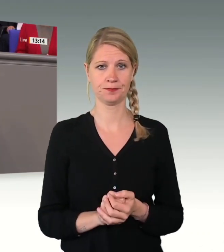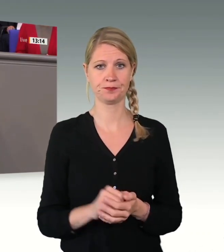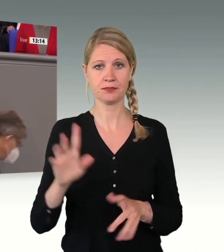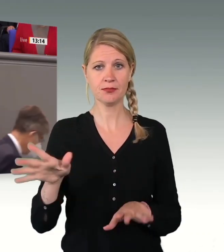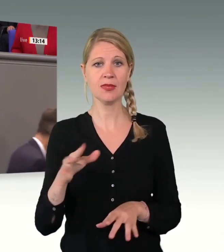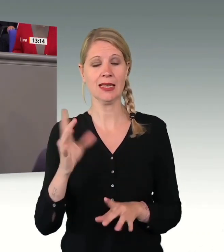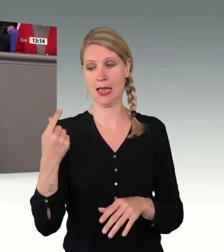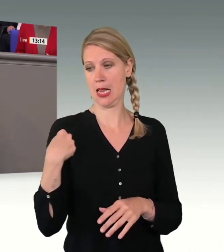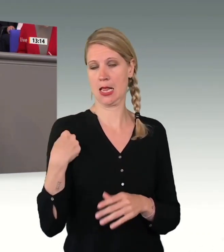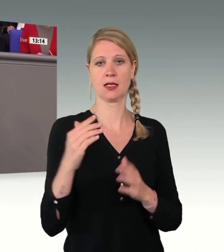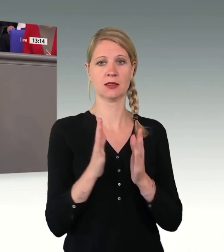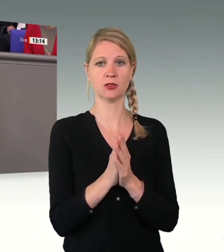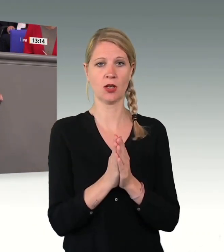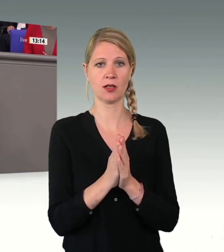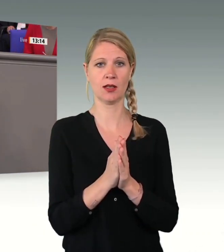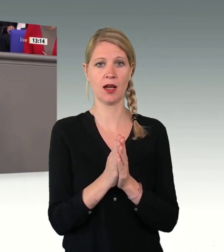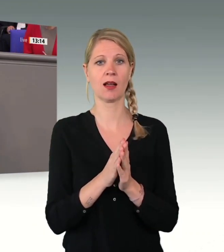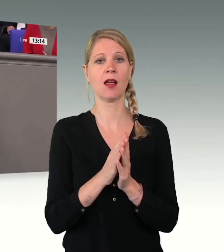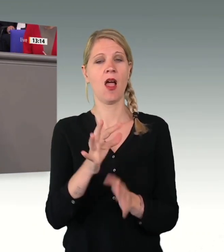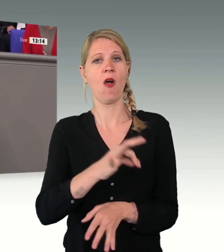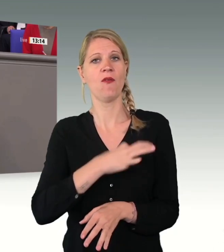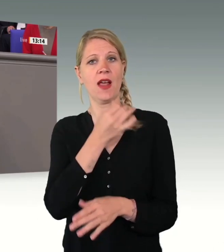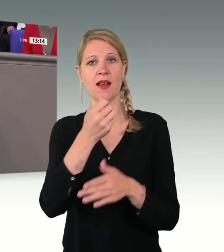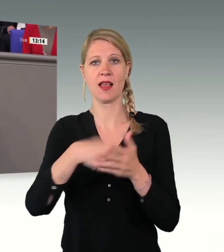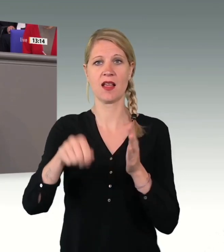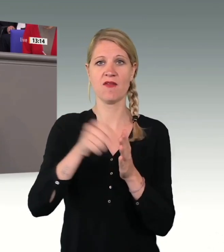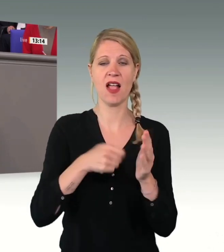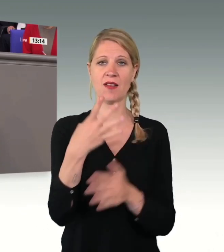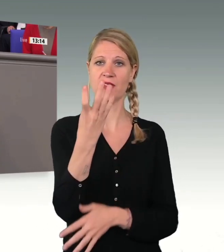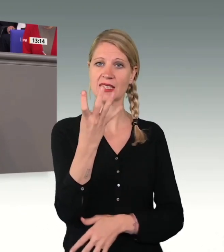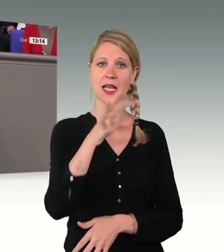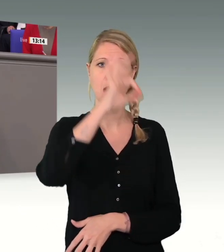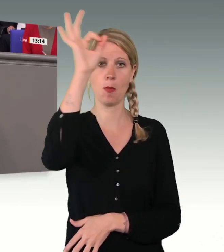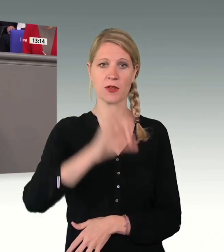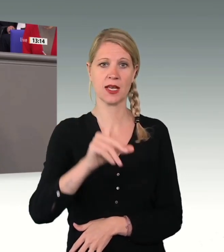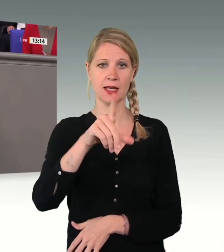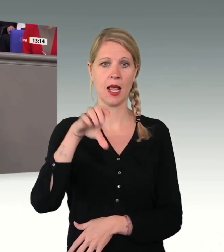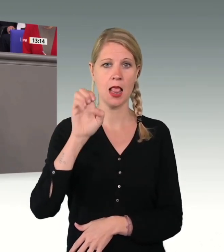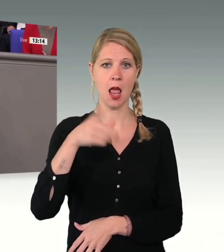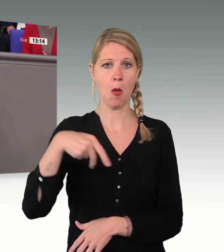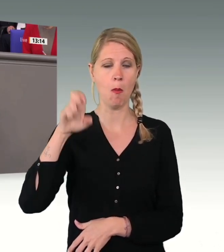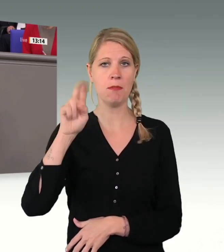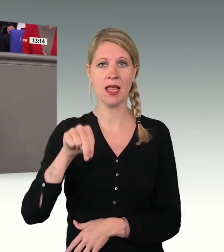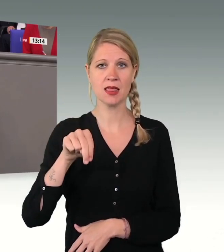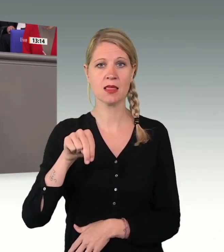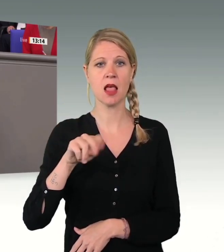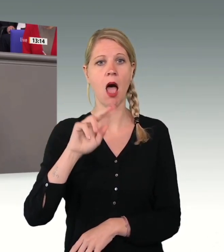Auch die Franzosen wollen keine muslimischen Parallel und Gegengesellschaften.